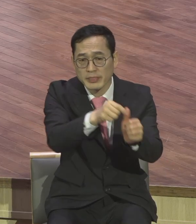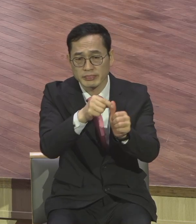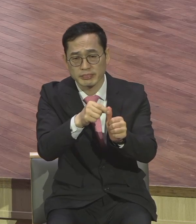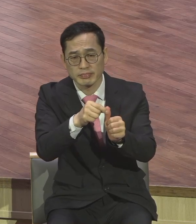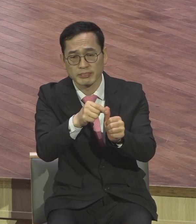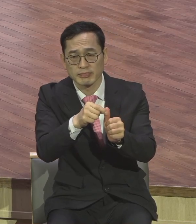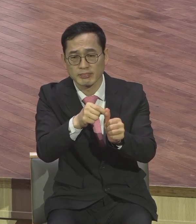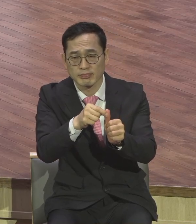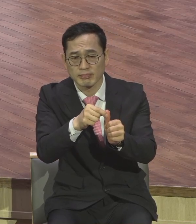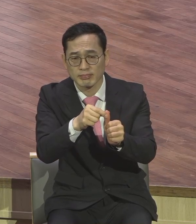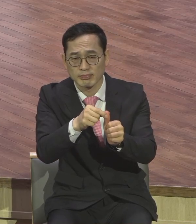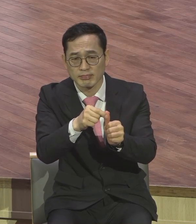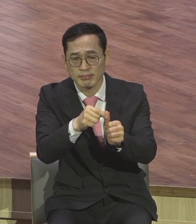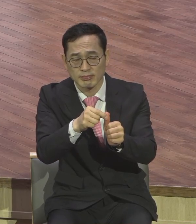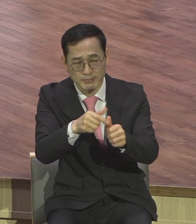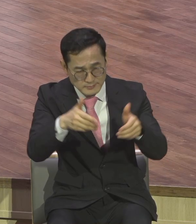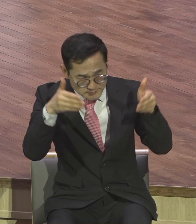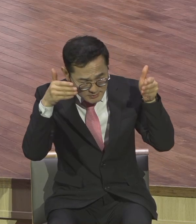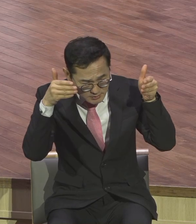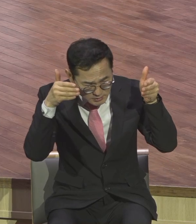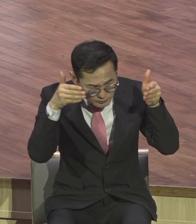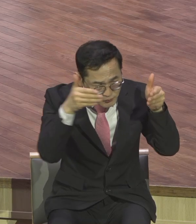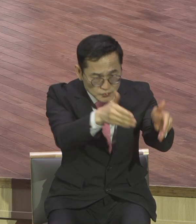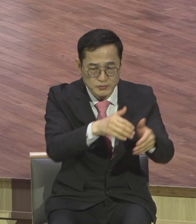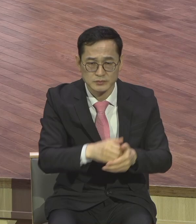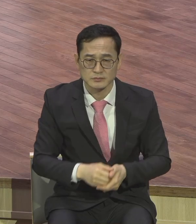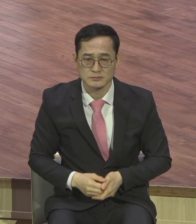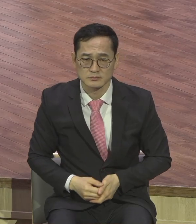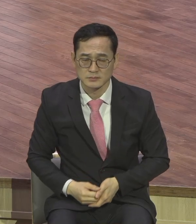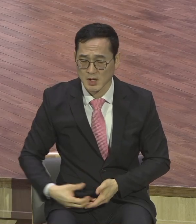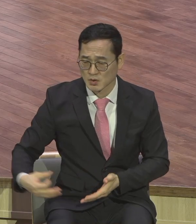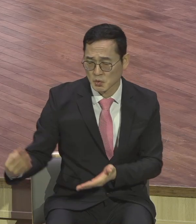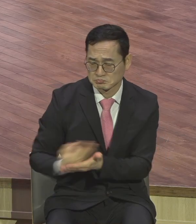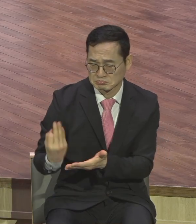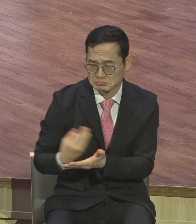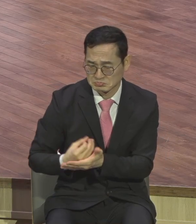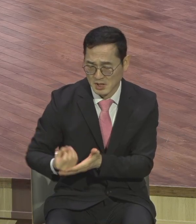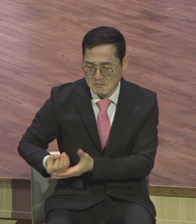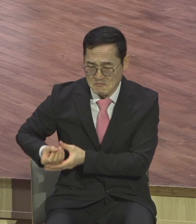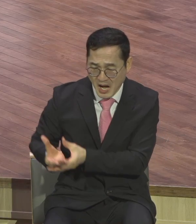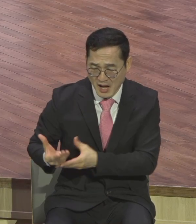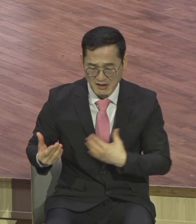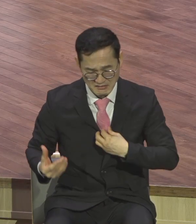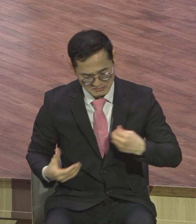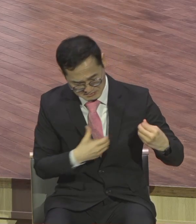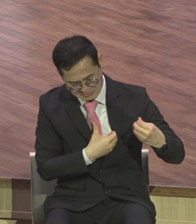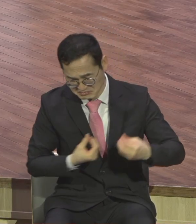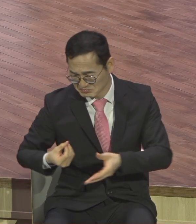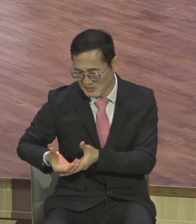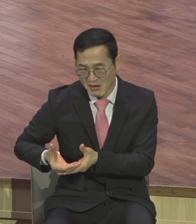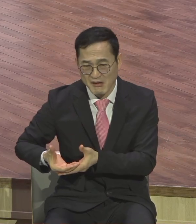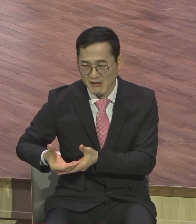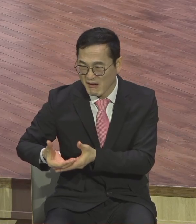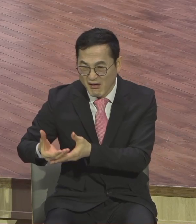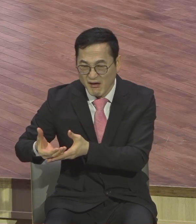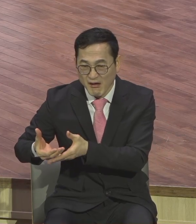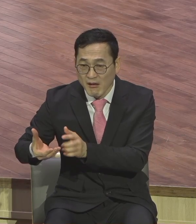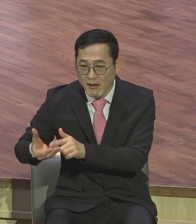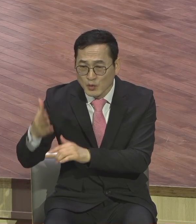돼요 돈 많이 벌었다 맥주를 벌었다 그래서 다 놓고 가는 거예요 유명한 세상